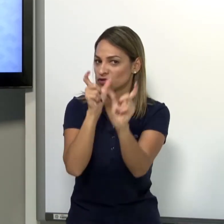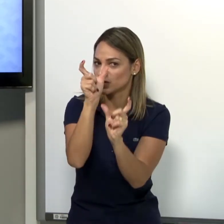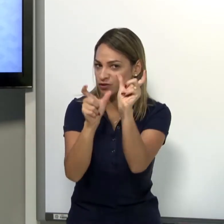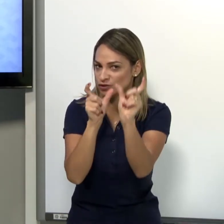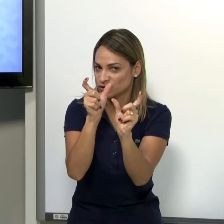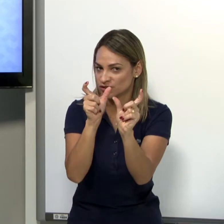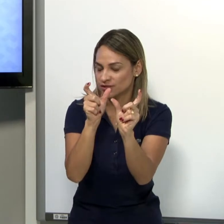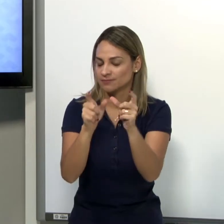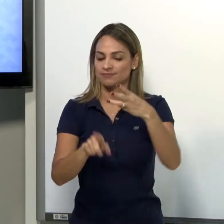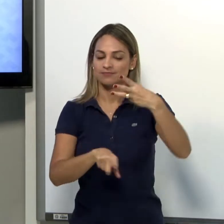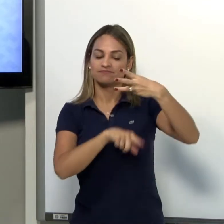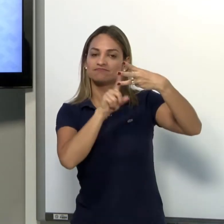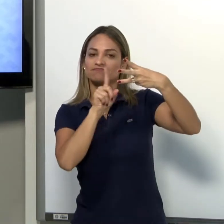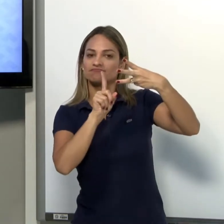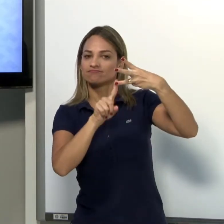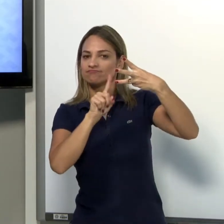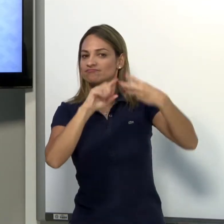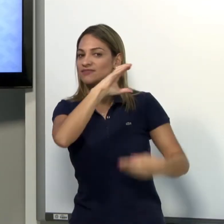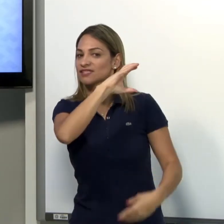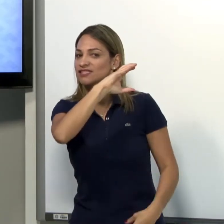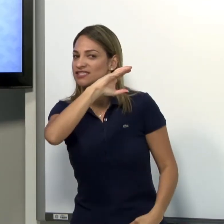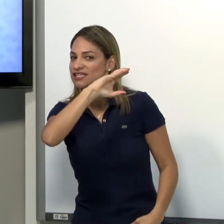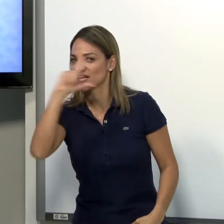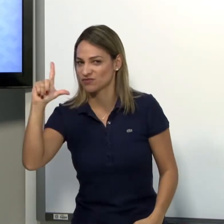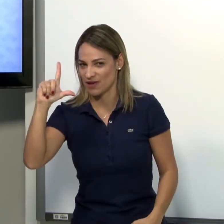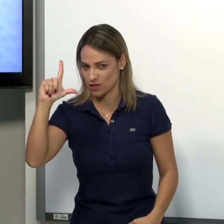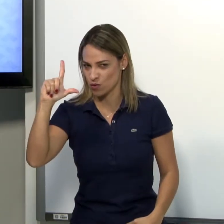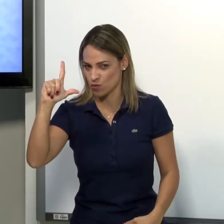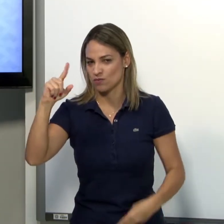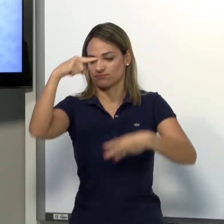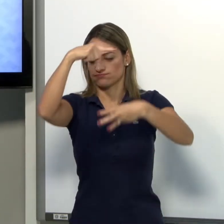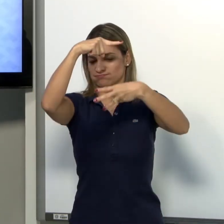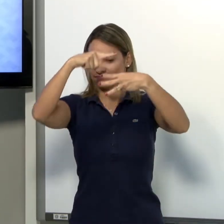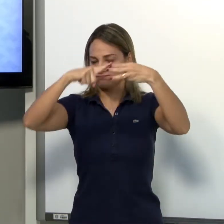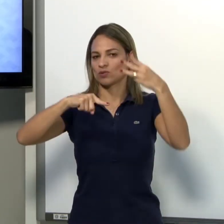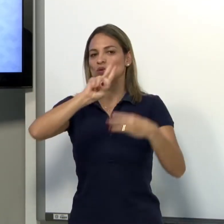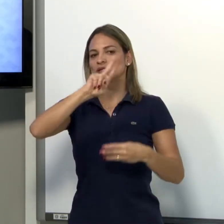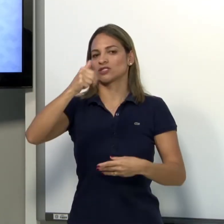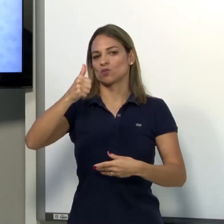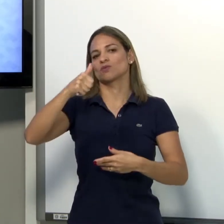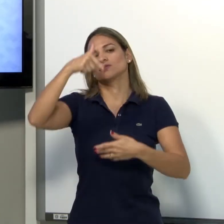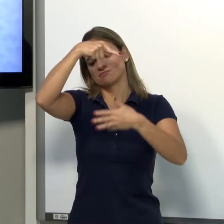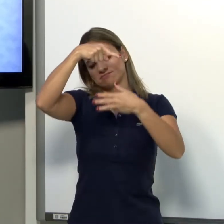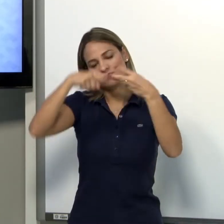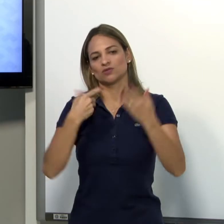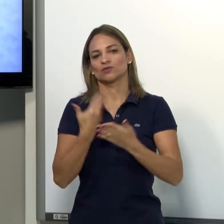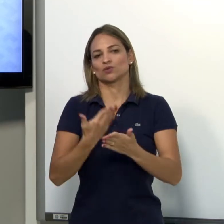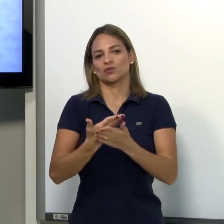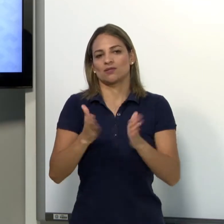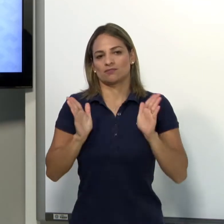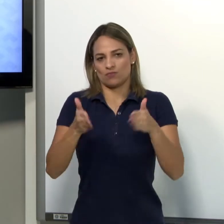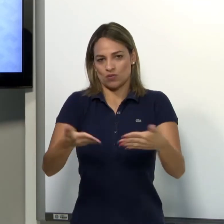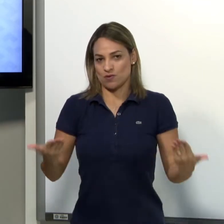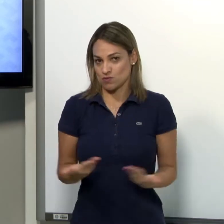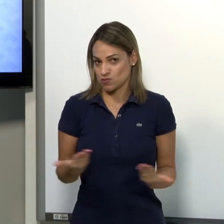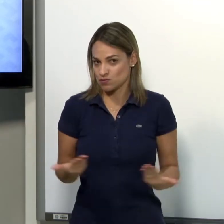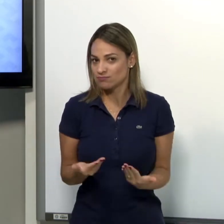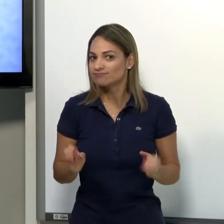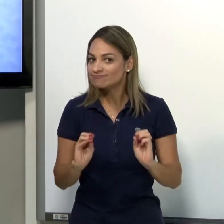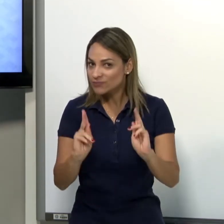morfologia, terceiro os classificadores. Então esse é o conteúdo da nossa aula de hoje,